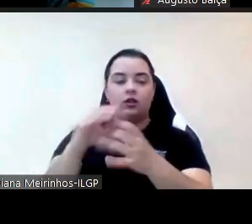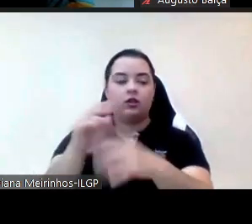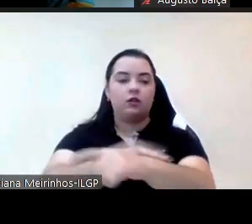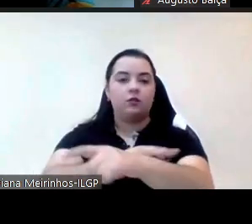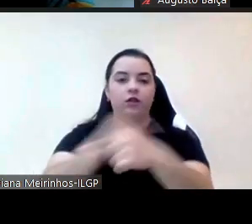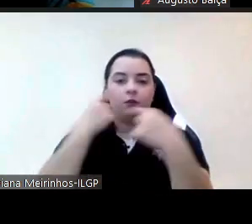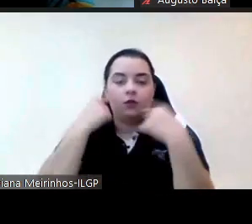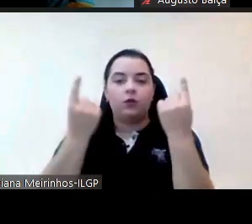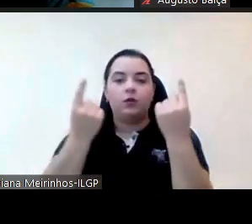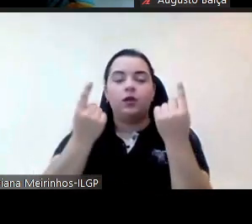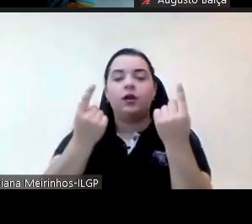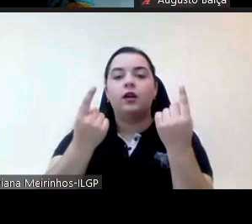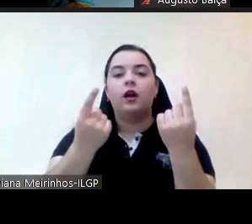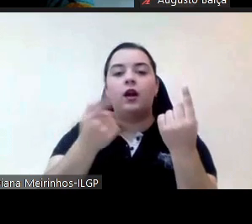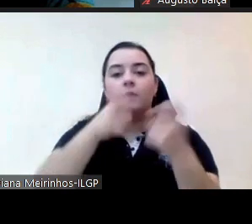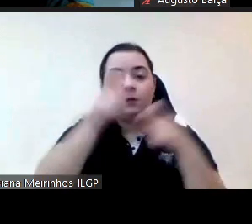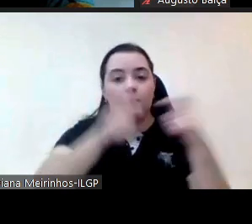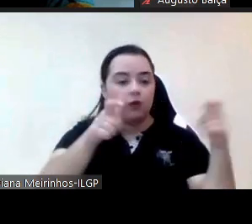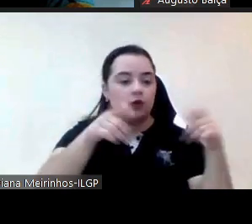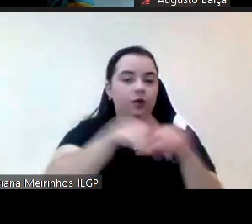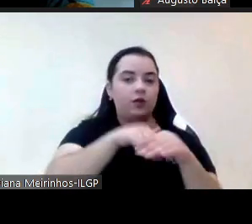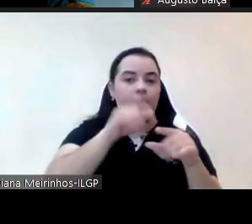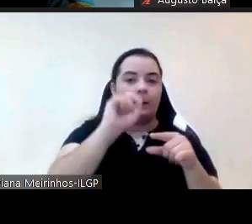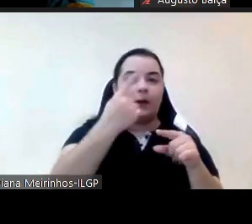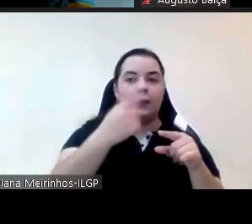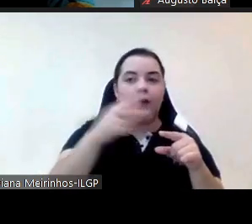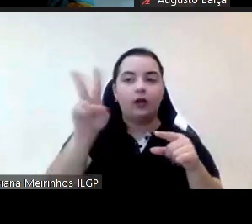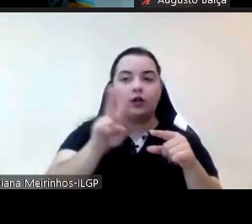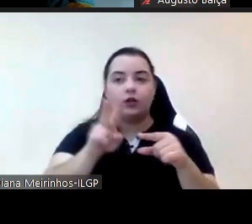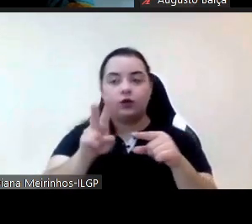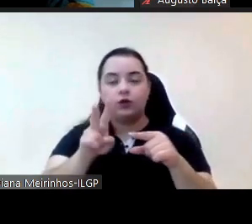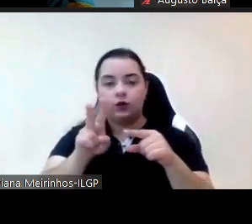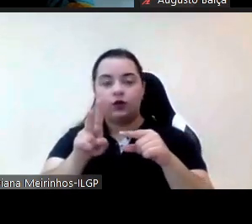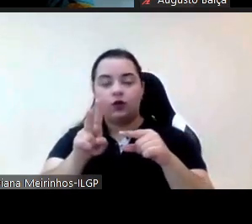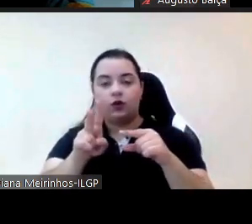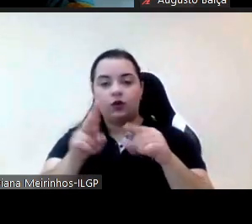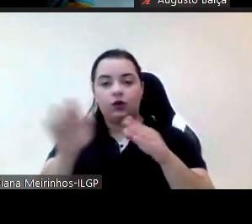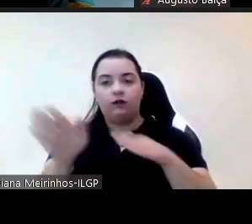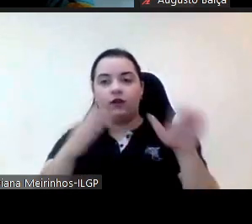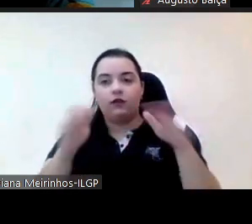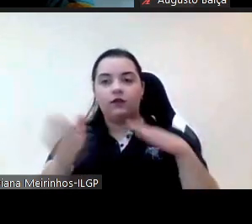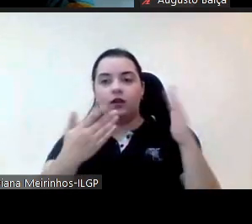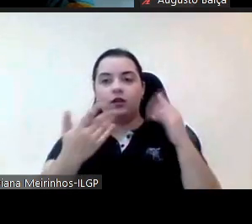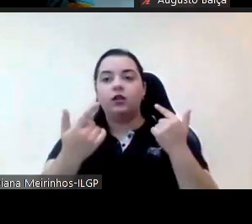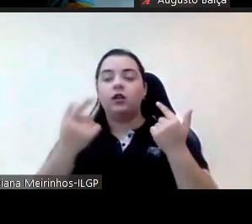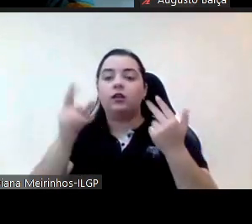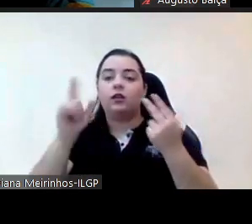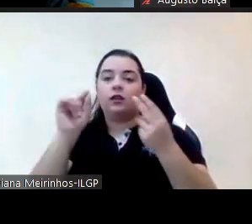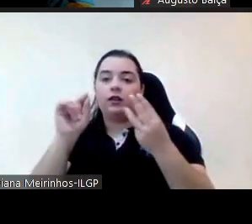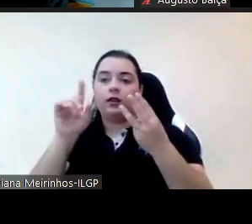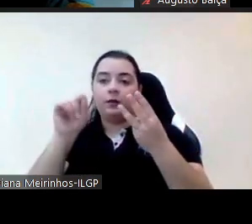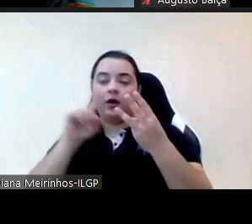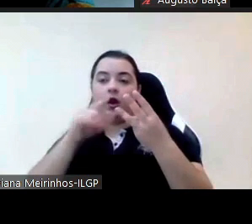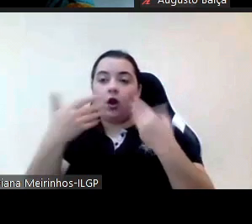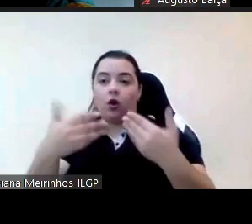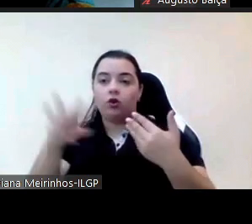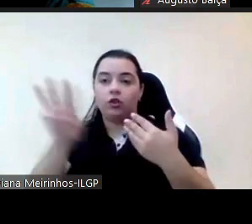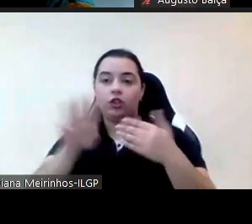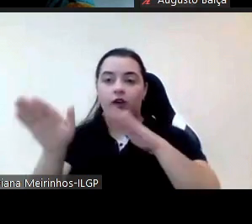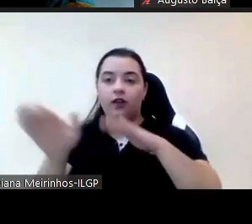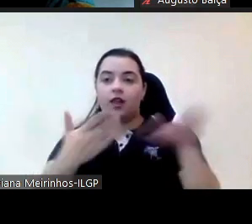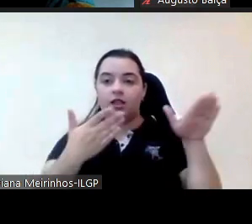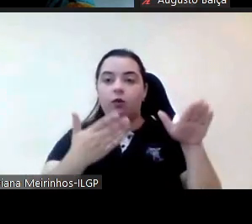na primeira e na segunda edição e agora os também que completarem com êxito esta edição foram convidados a